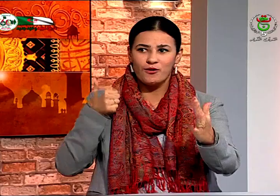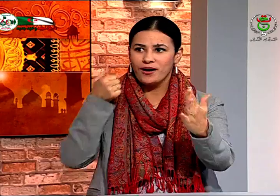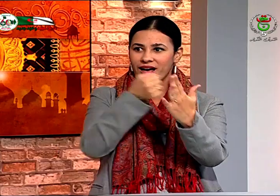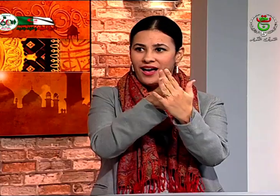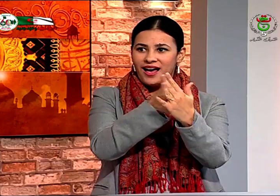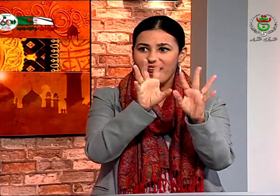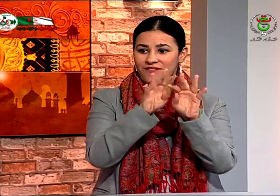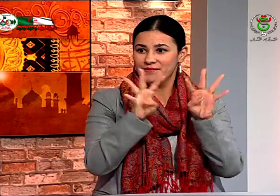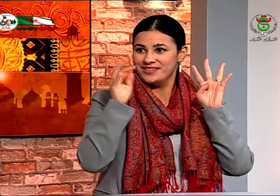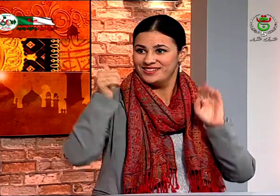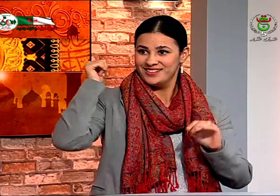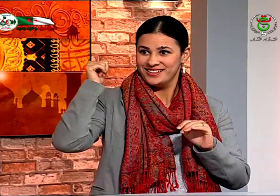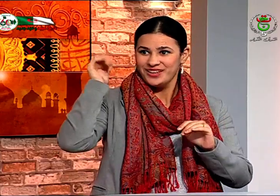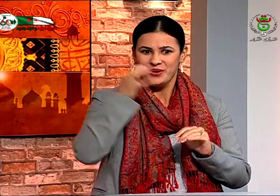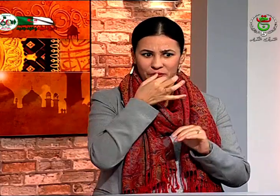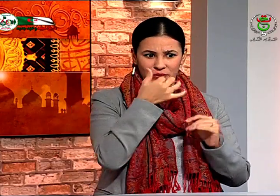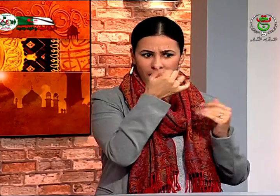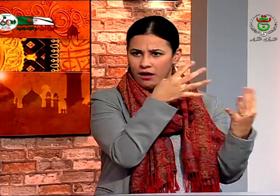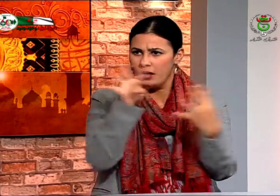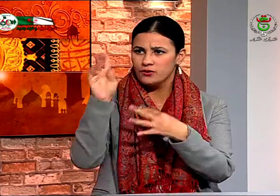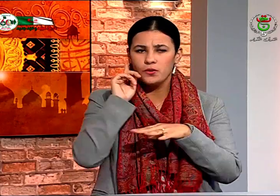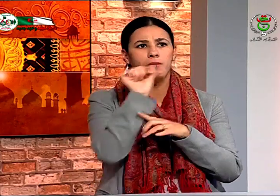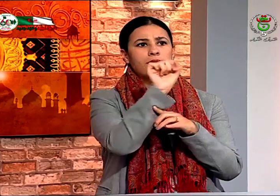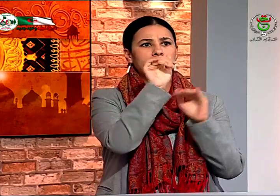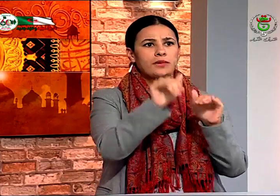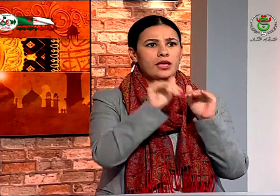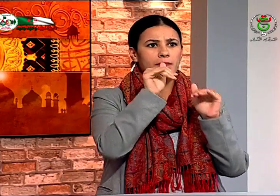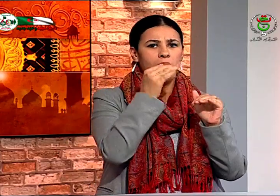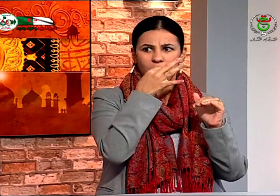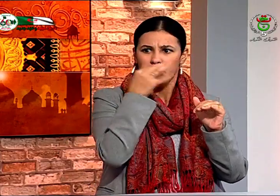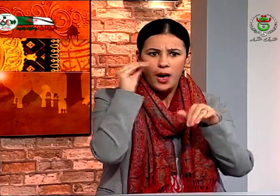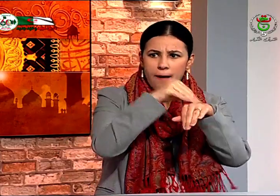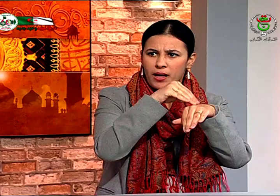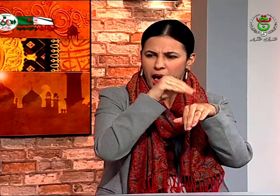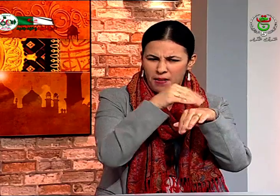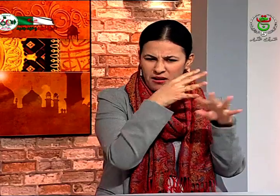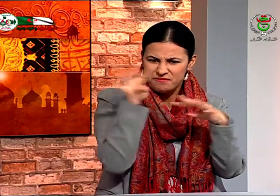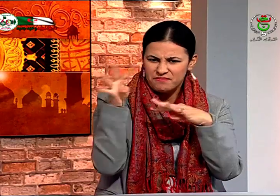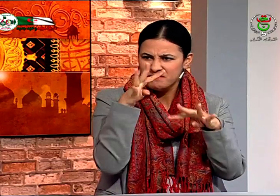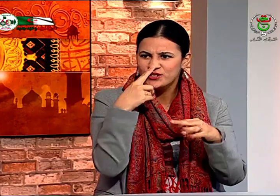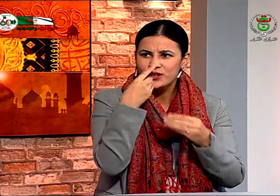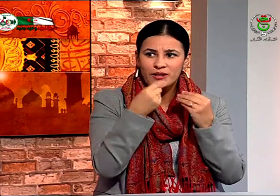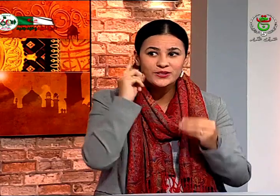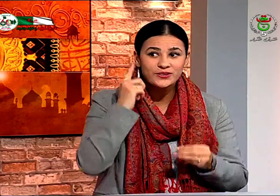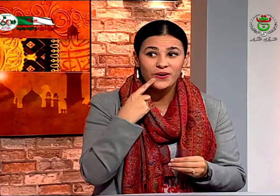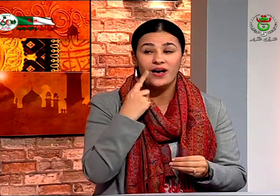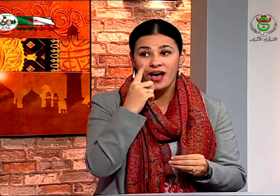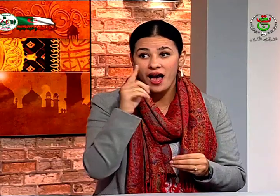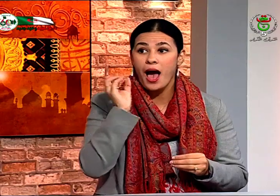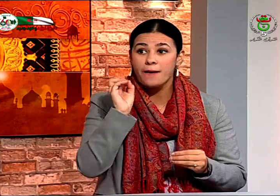يعني إلى العائلة إلى الأطفال الآخرين لكني أنا لا أنظر إليهم وعندما ينادونني فلم